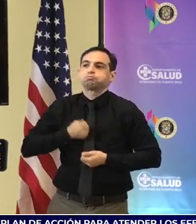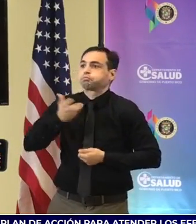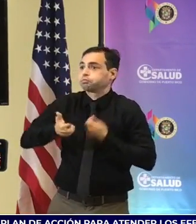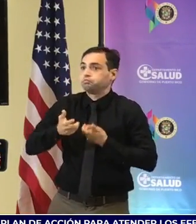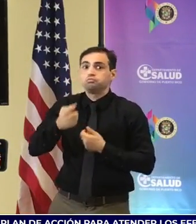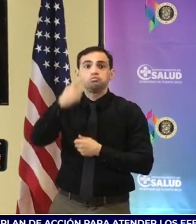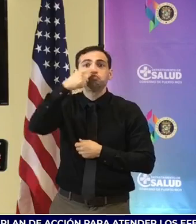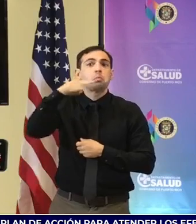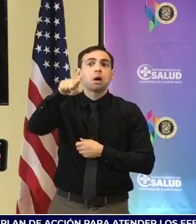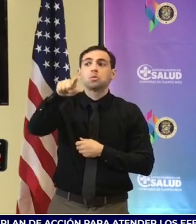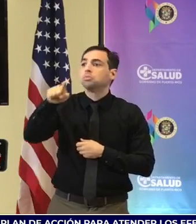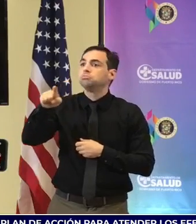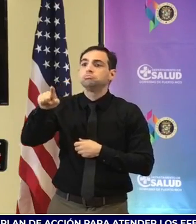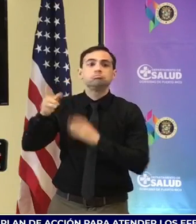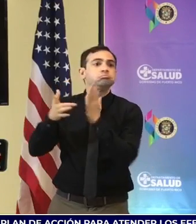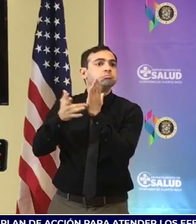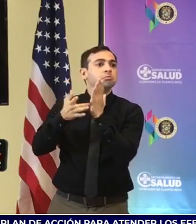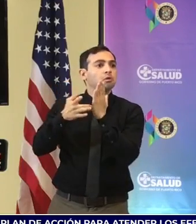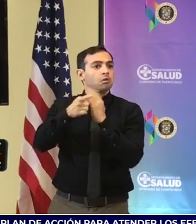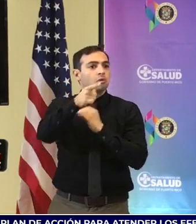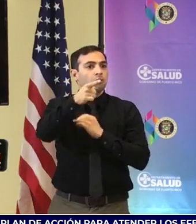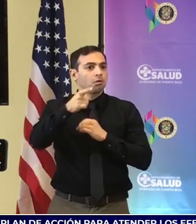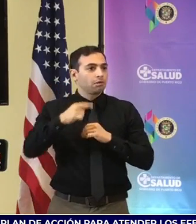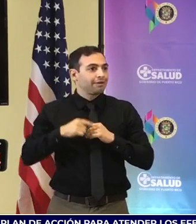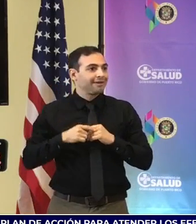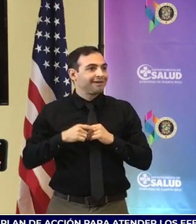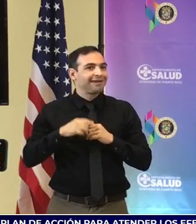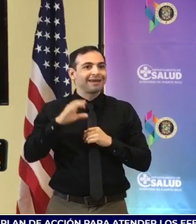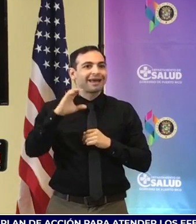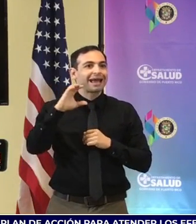el... Carlitos. Carlitos.